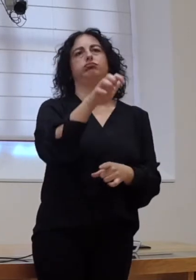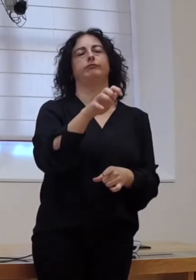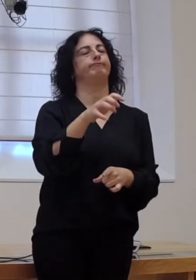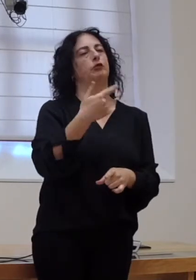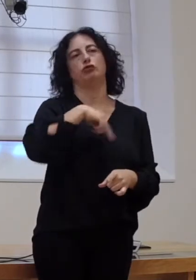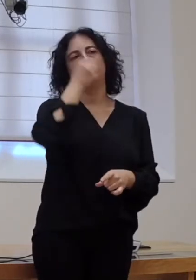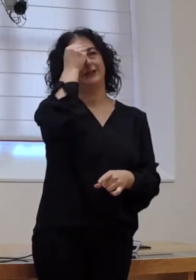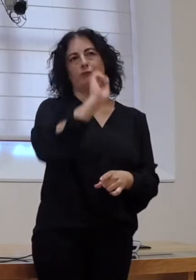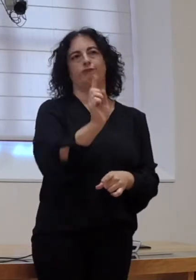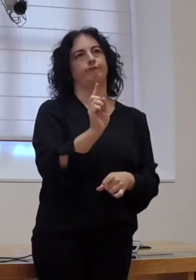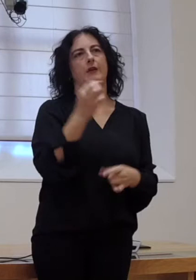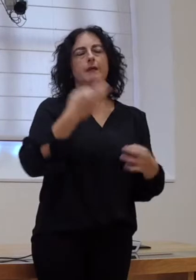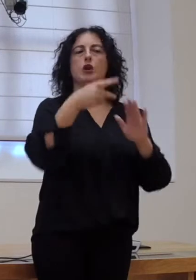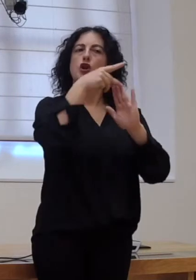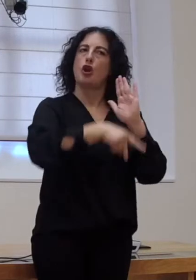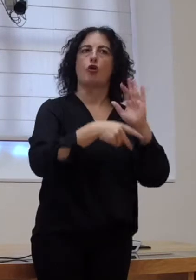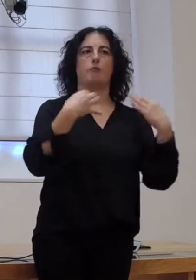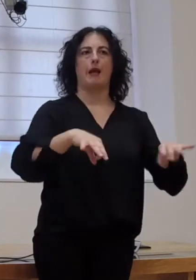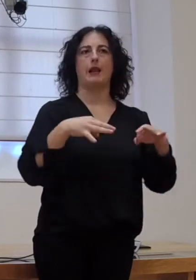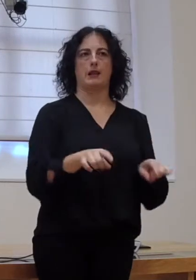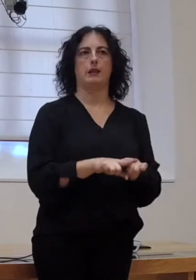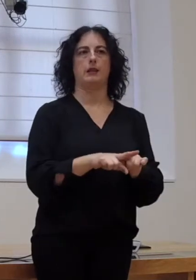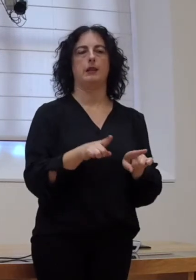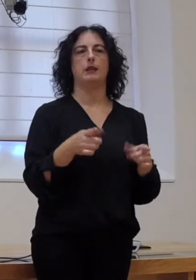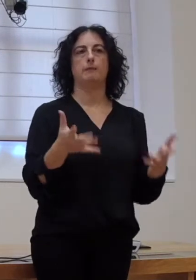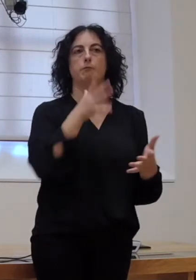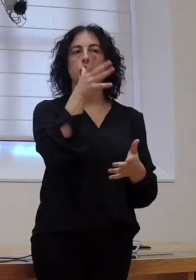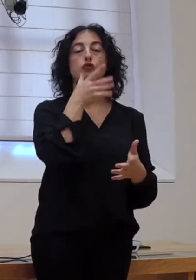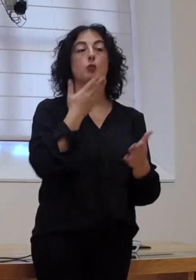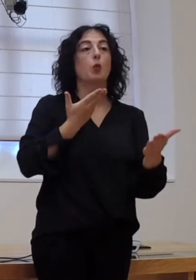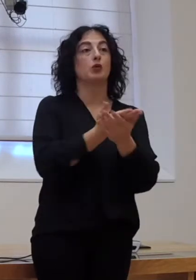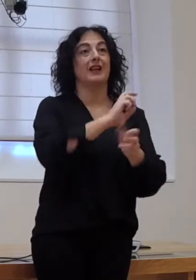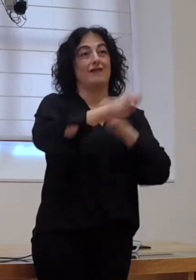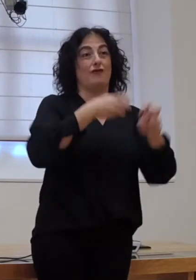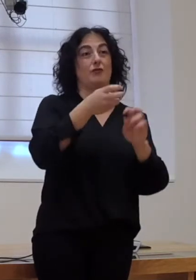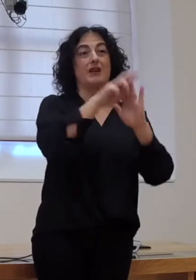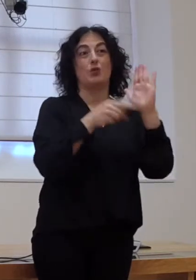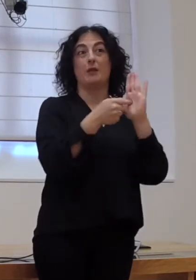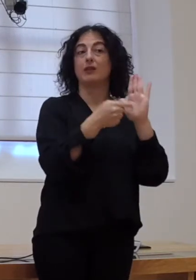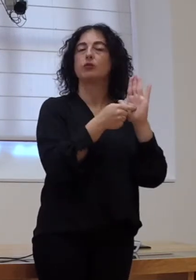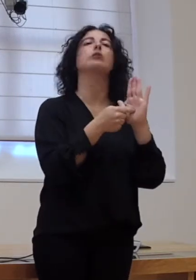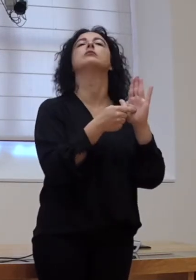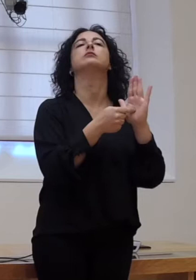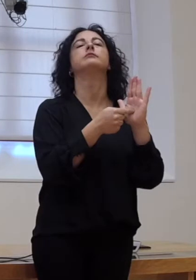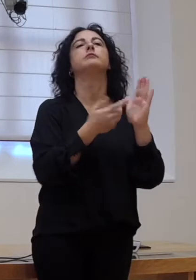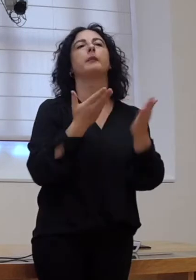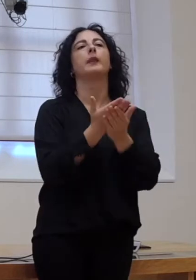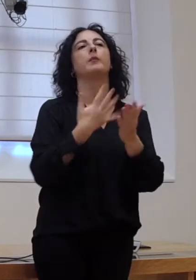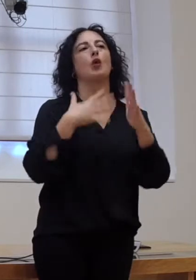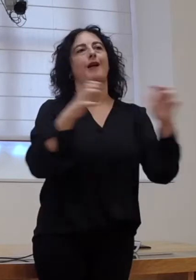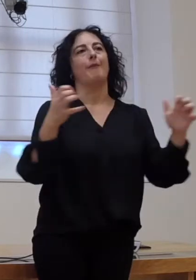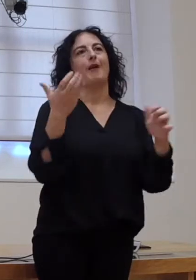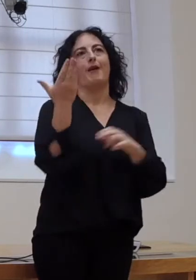pensamos que debe ser a norma. Así, pois, con esta proposta de reforma do regulamento, establecemos, pois, que a Cámara de